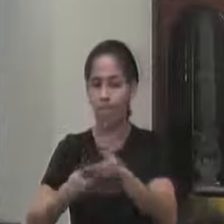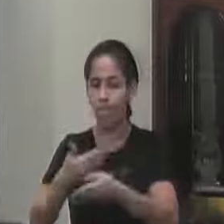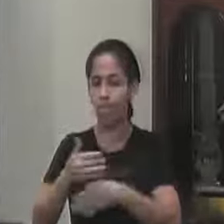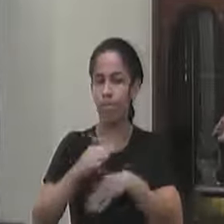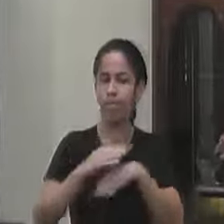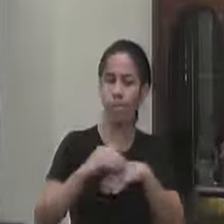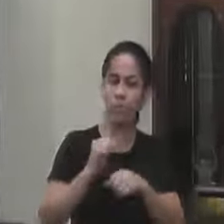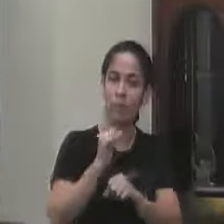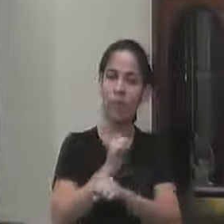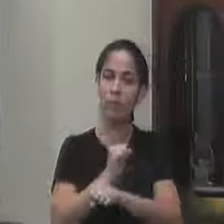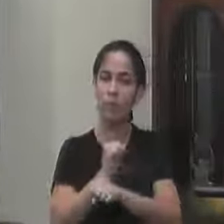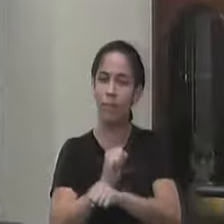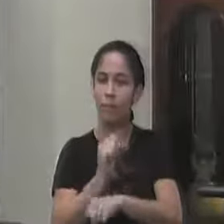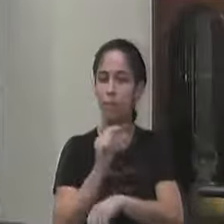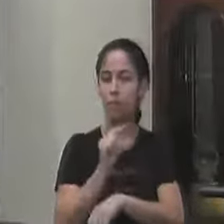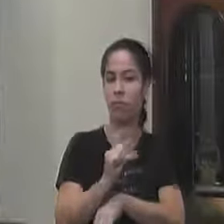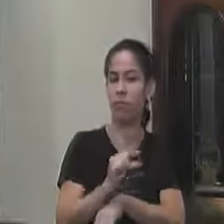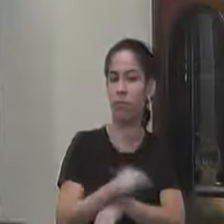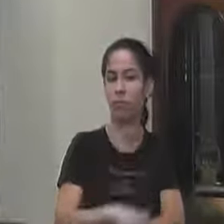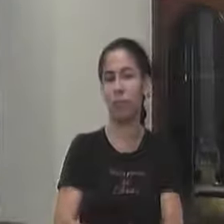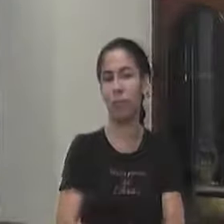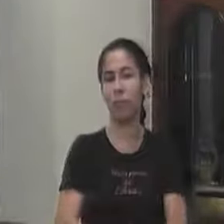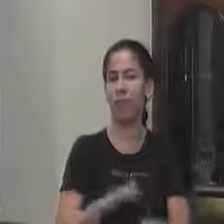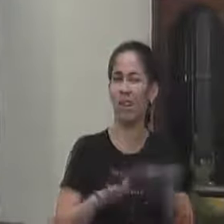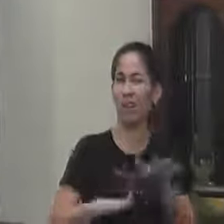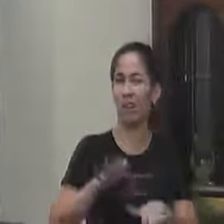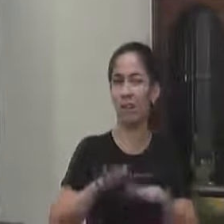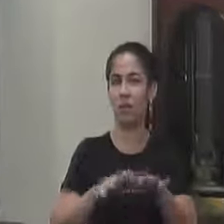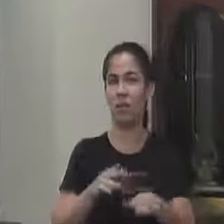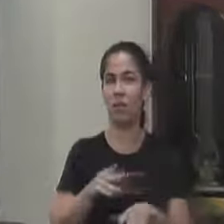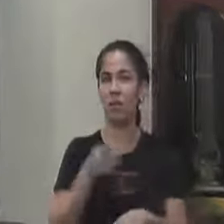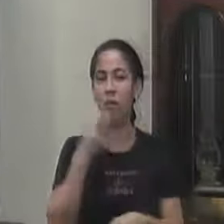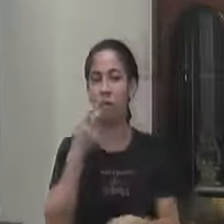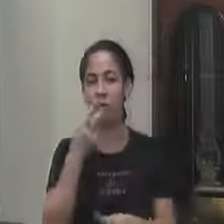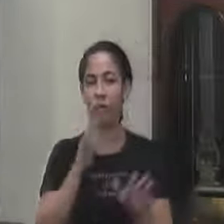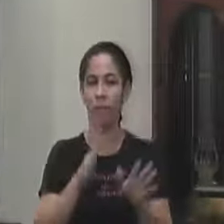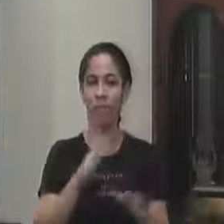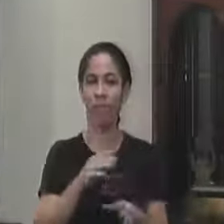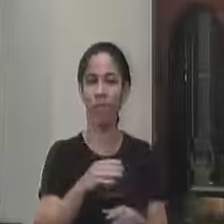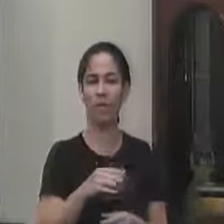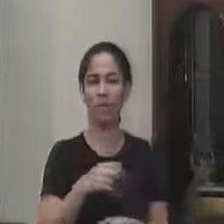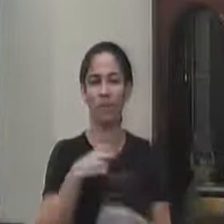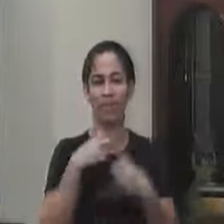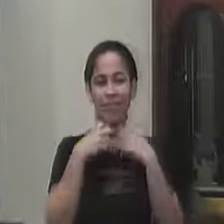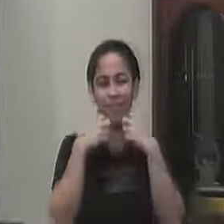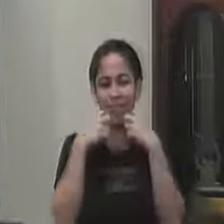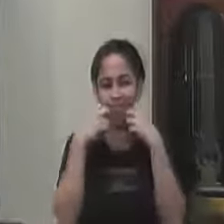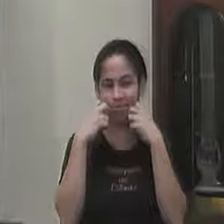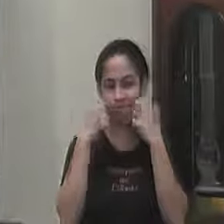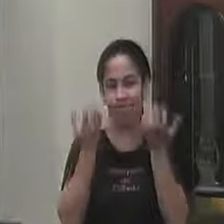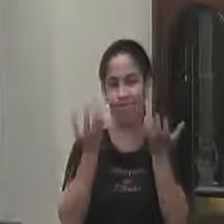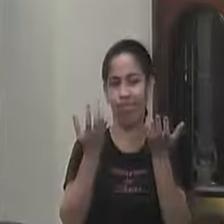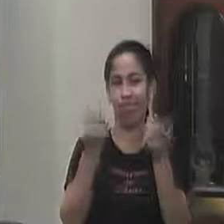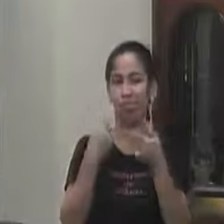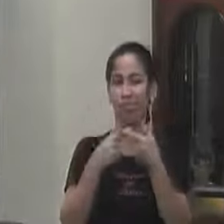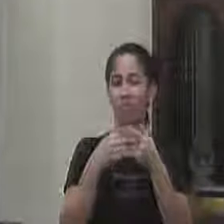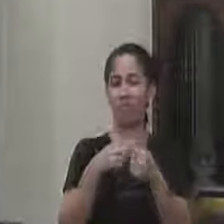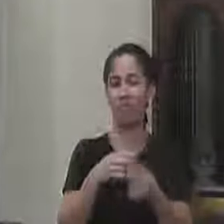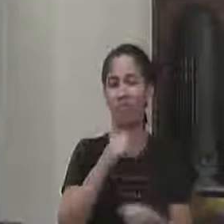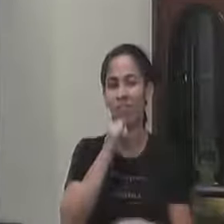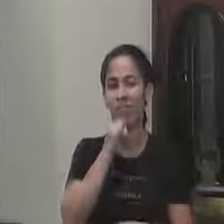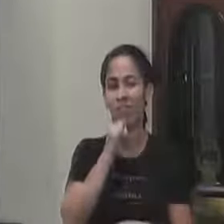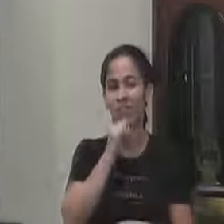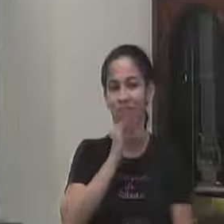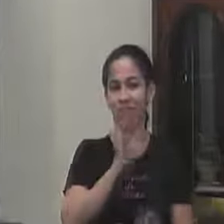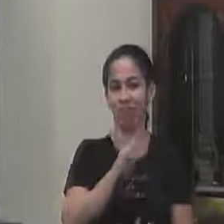peço aguarde um pouco então isso às vezes faz com que a gente desanime e eu acho que o desânimo não